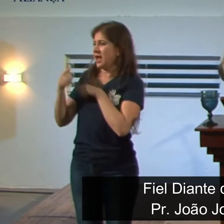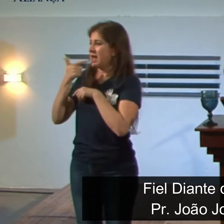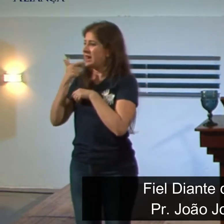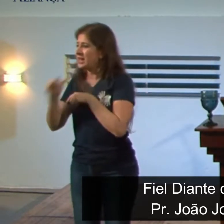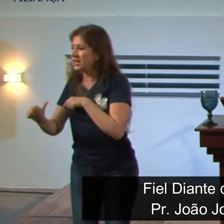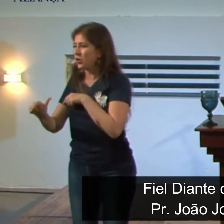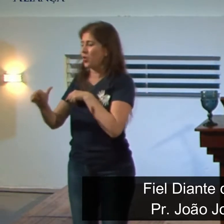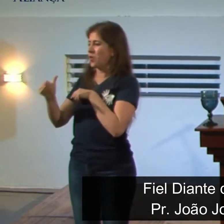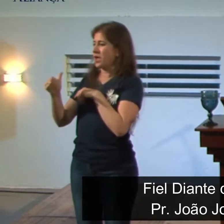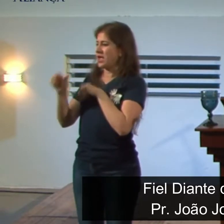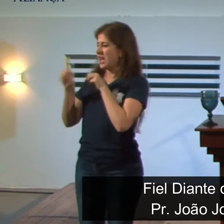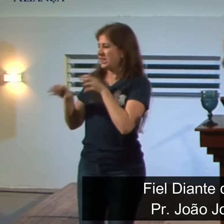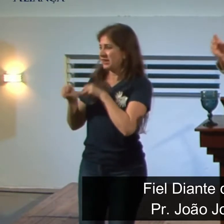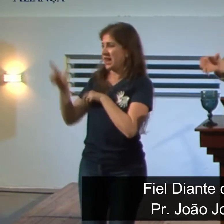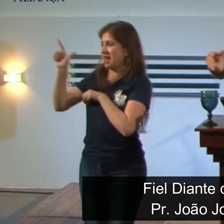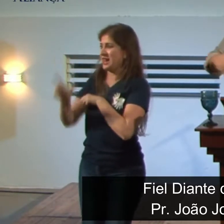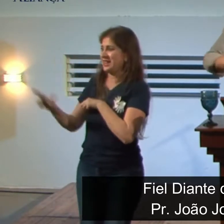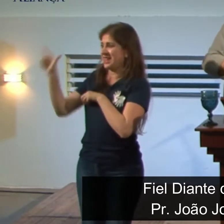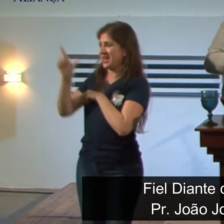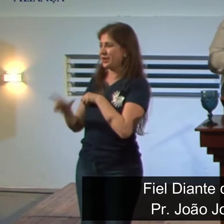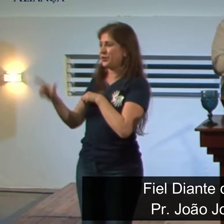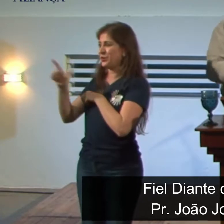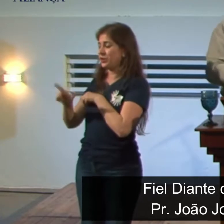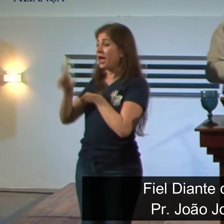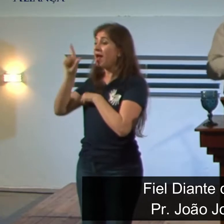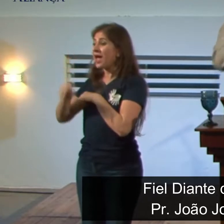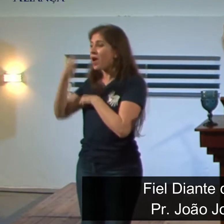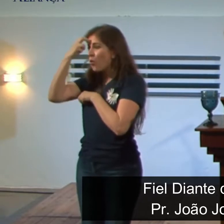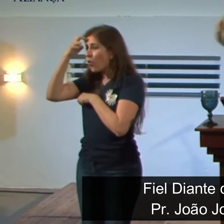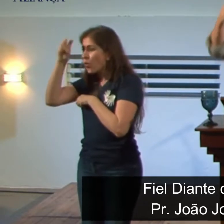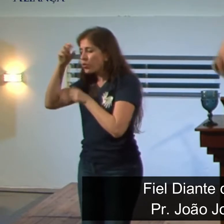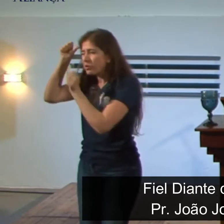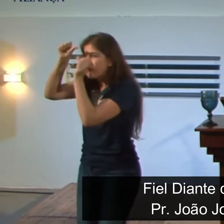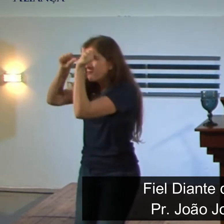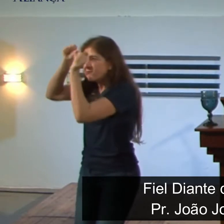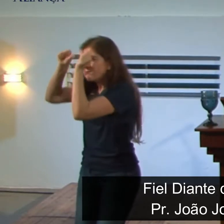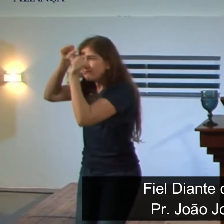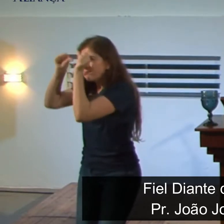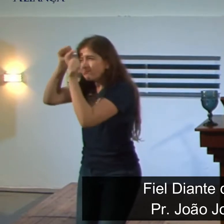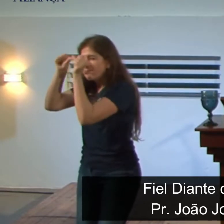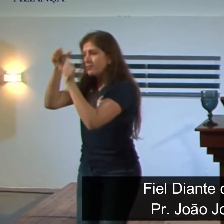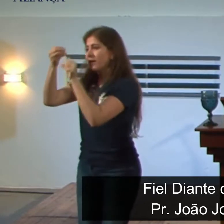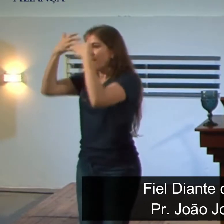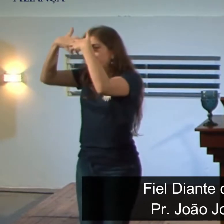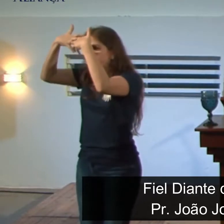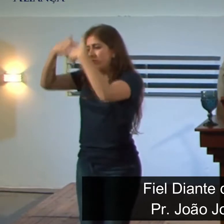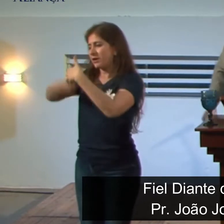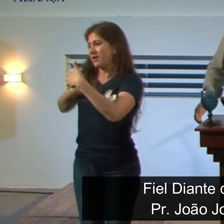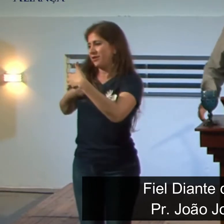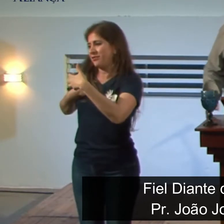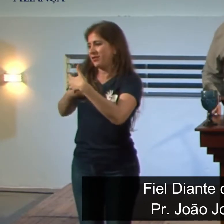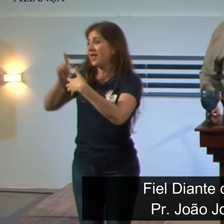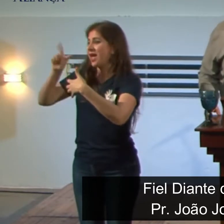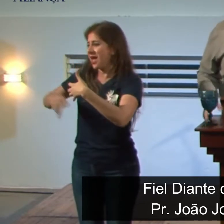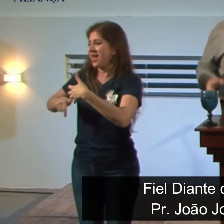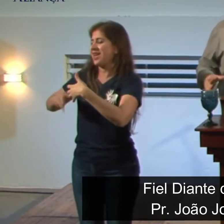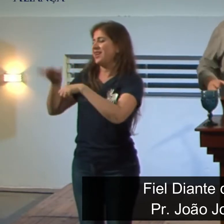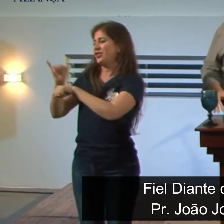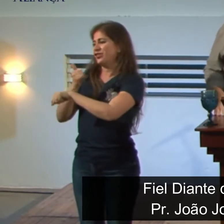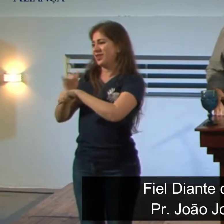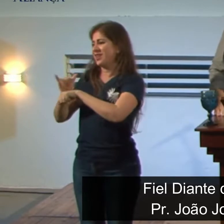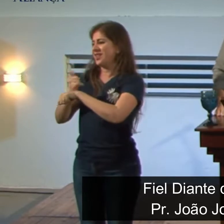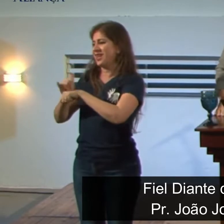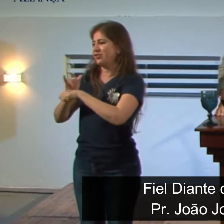aculturar esses jovens, era uma estratégia não só da Babilônia, mas de várias nações do Antigo Oriente.